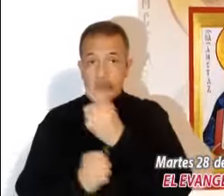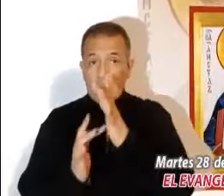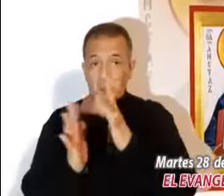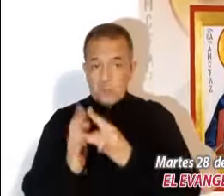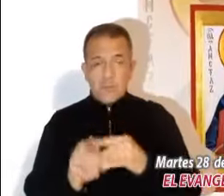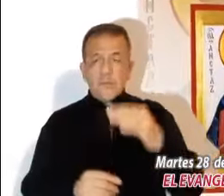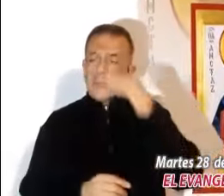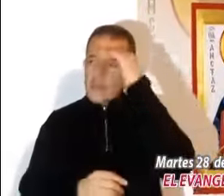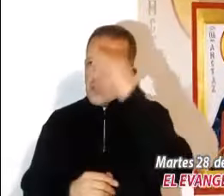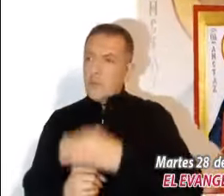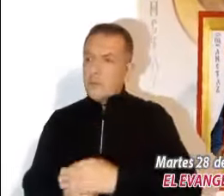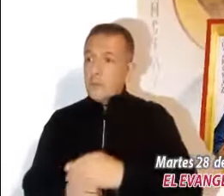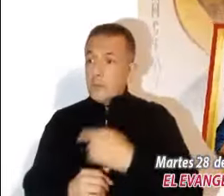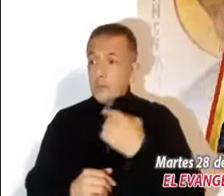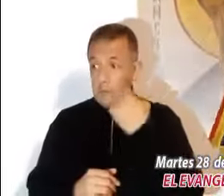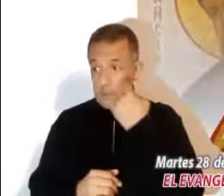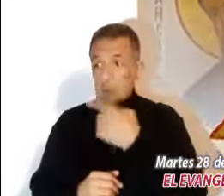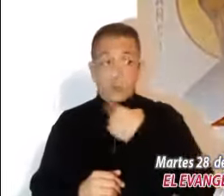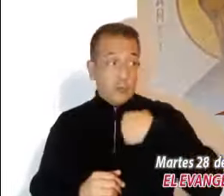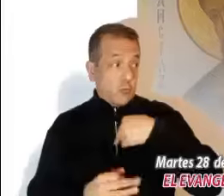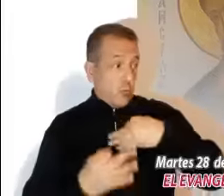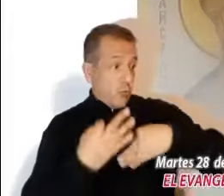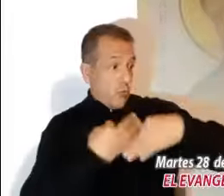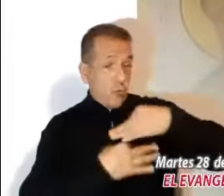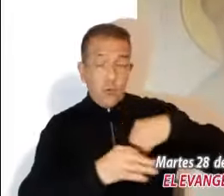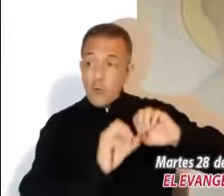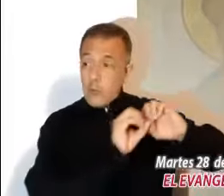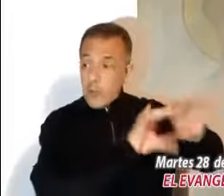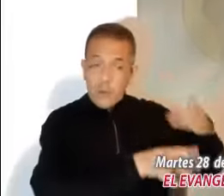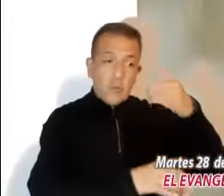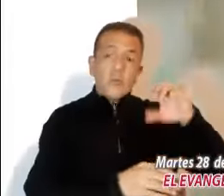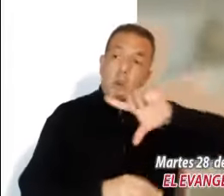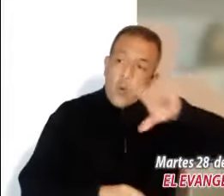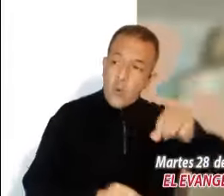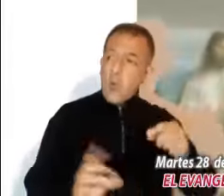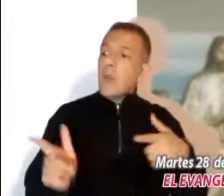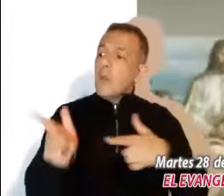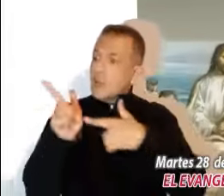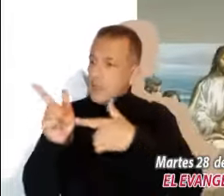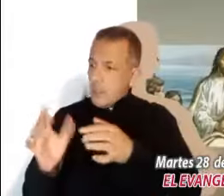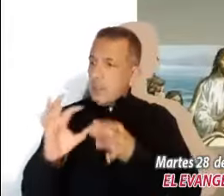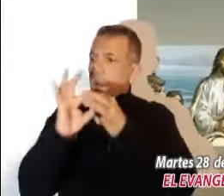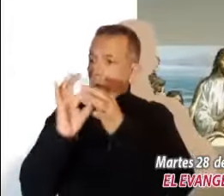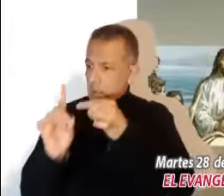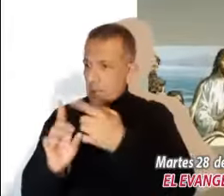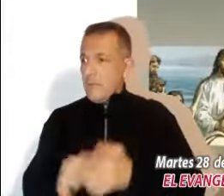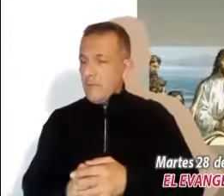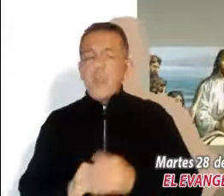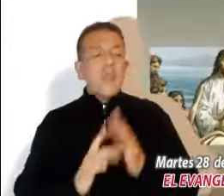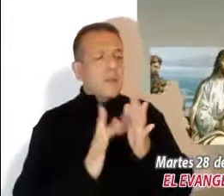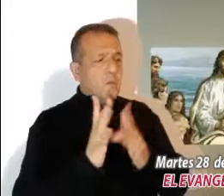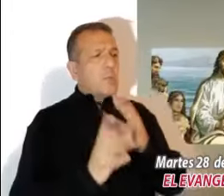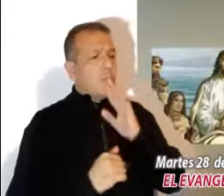dijo a Jesús, Señor, ya ves que nosotros lo hemos dejado todo para seguirte. Jesús le